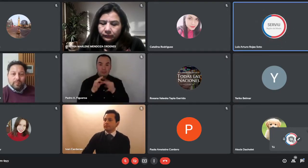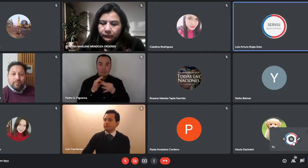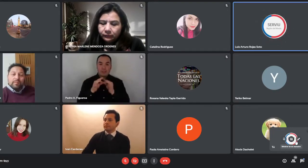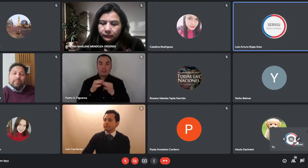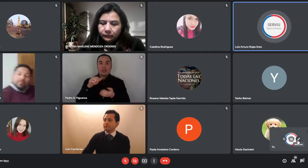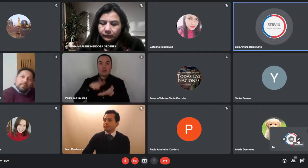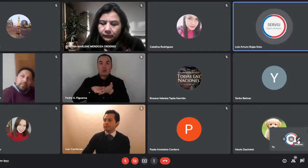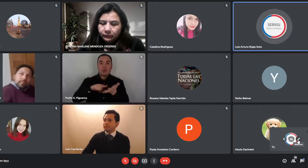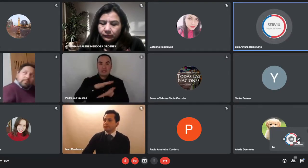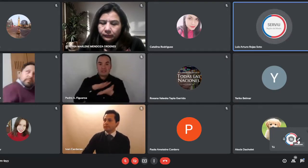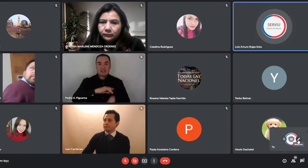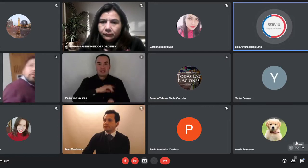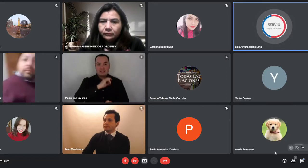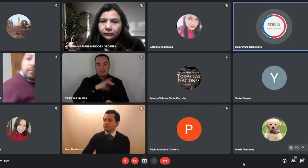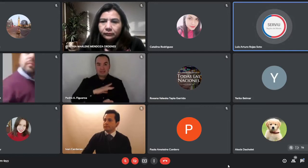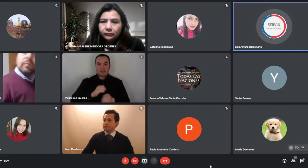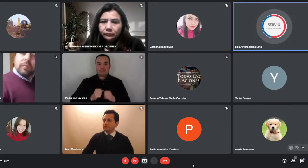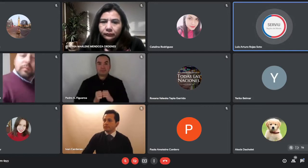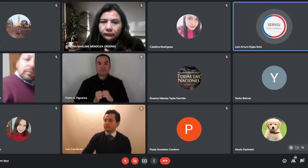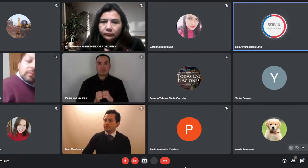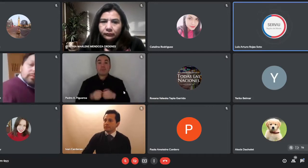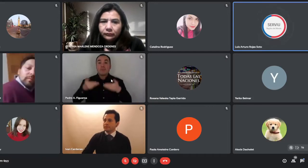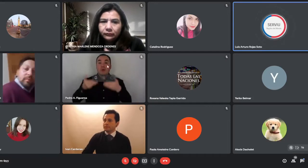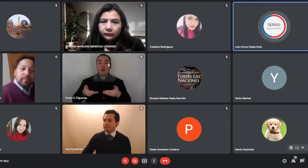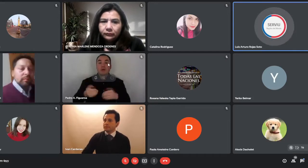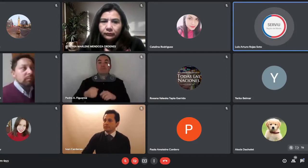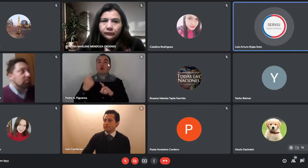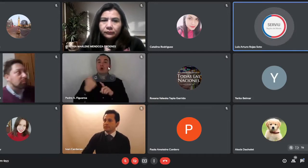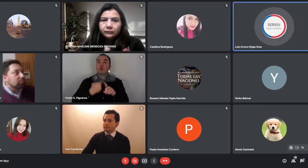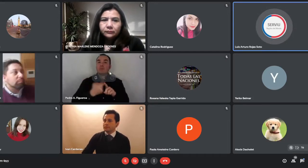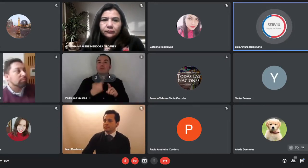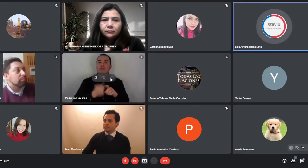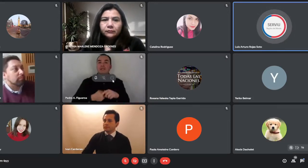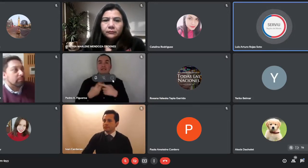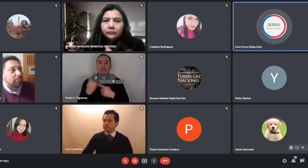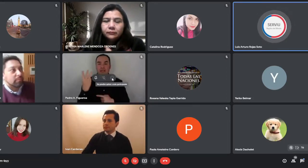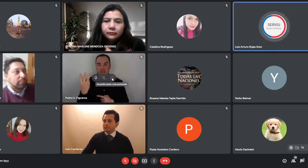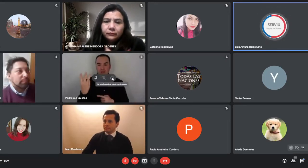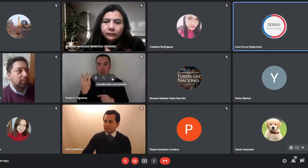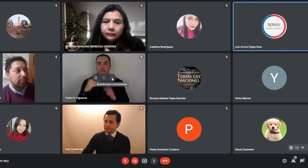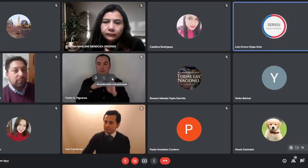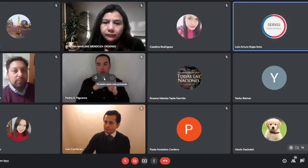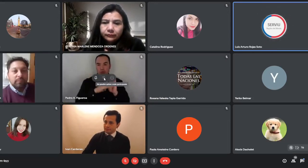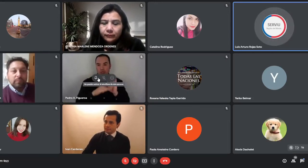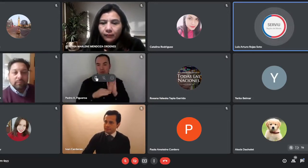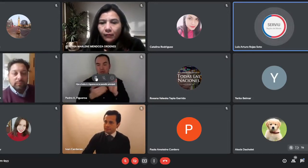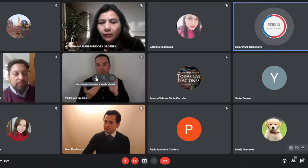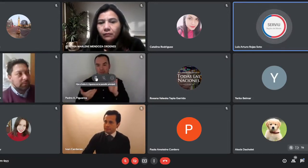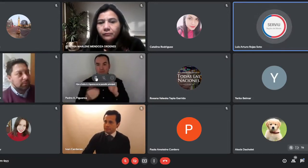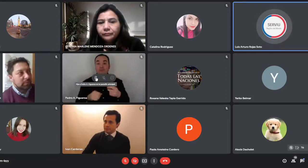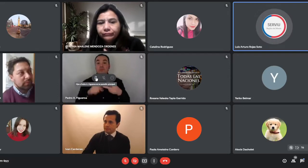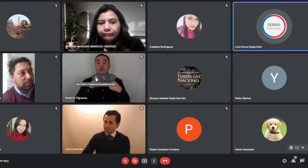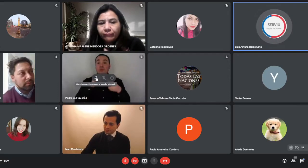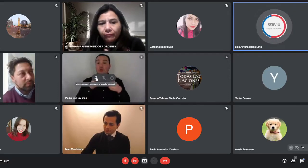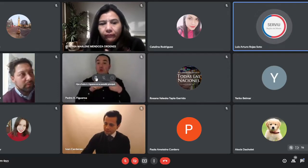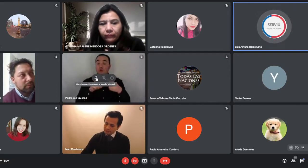sobre tres programas básicamente, dos programas que permiten la compra de una vivienda nueva o usada y también